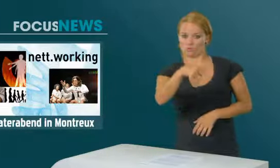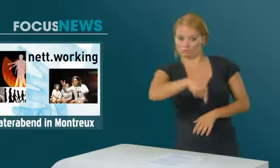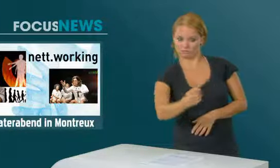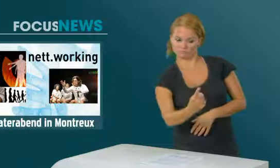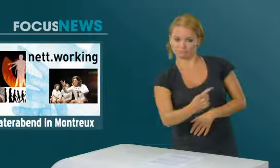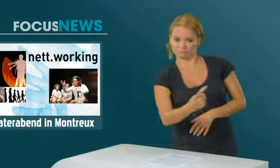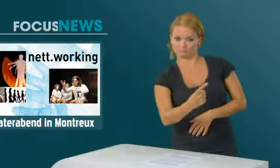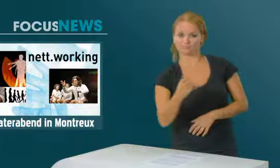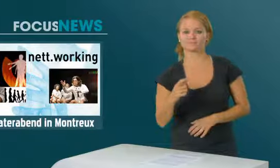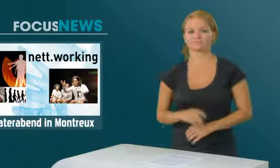Link.